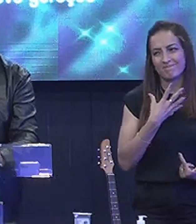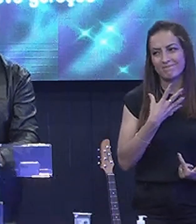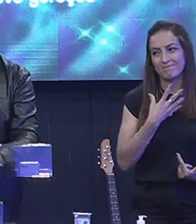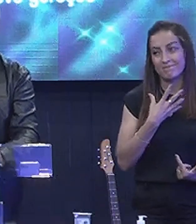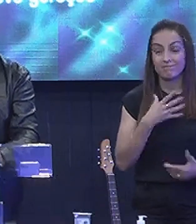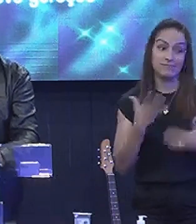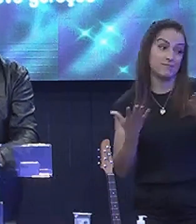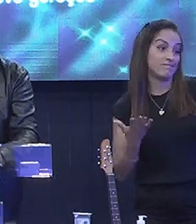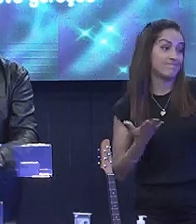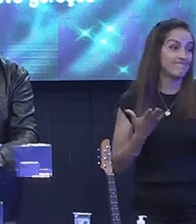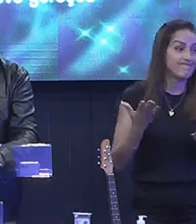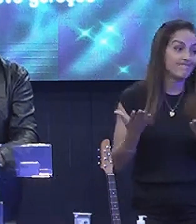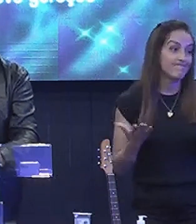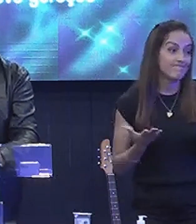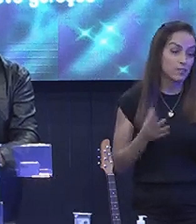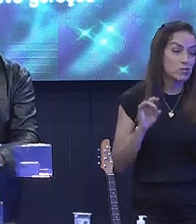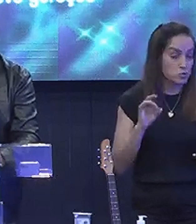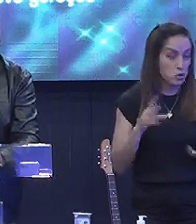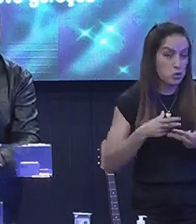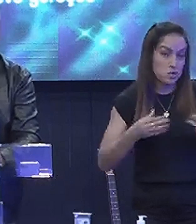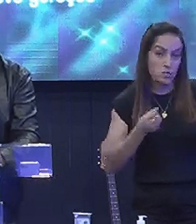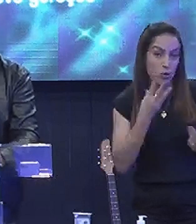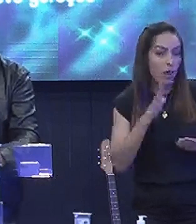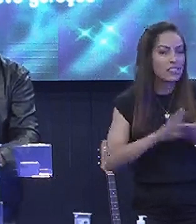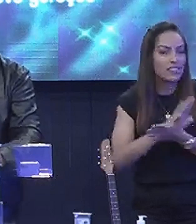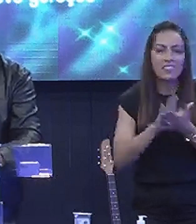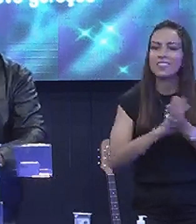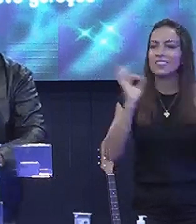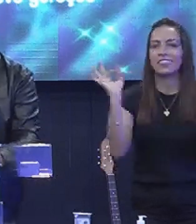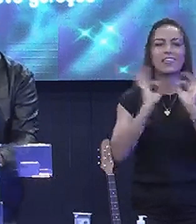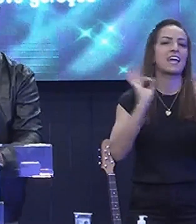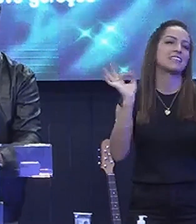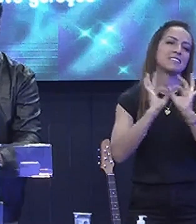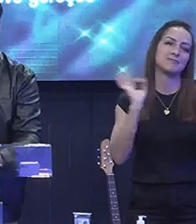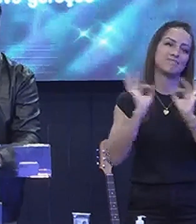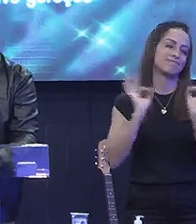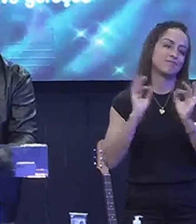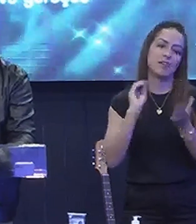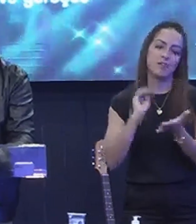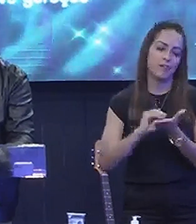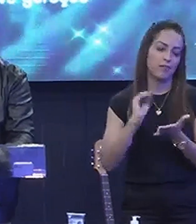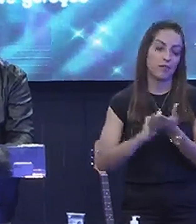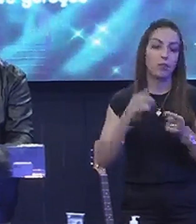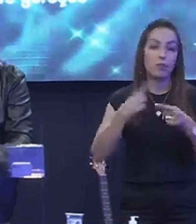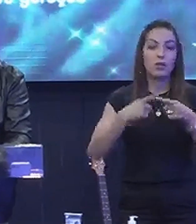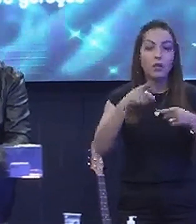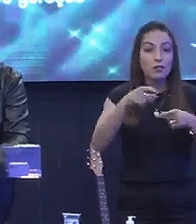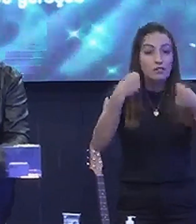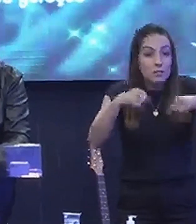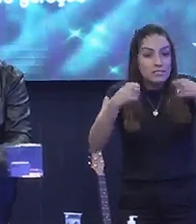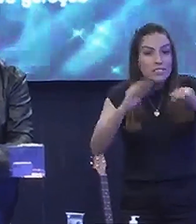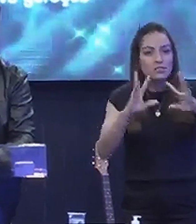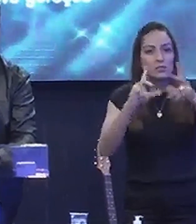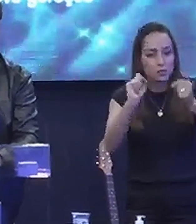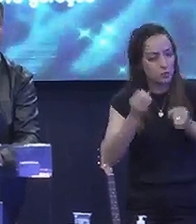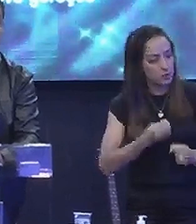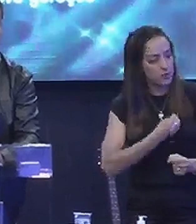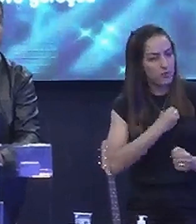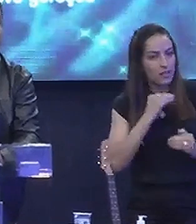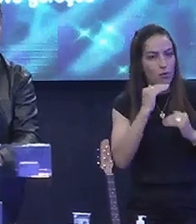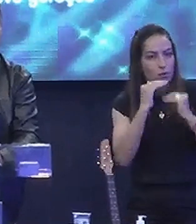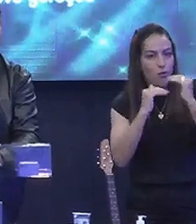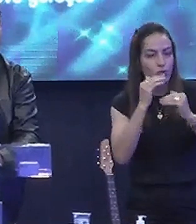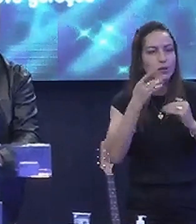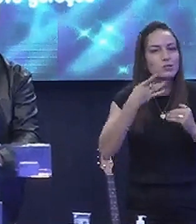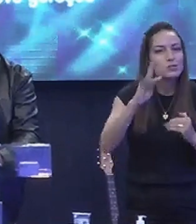Não meu irmão Nada vai te faltar Porque você Vai precisar De tudo Para viver Cada processo